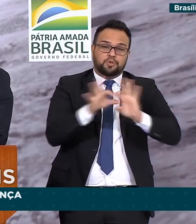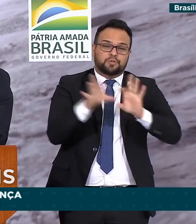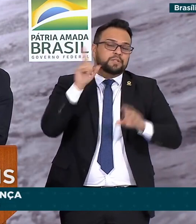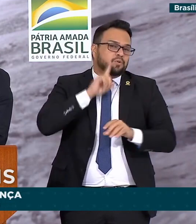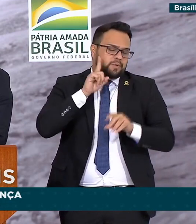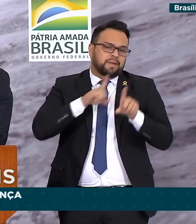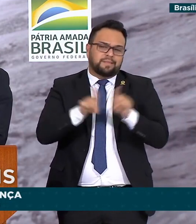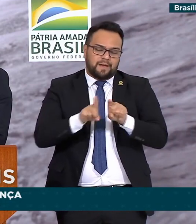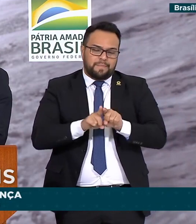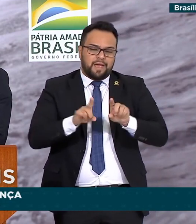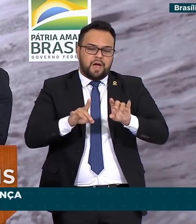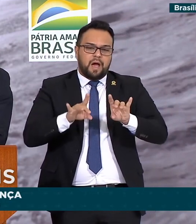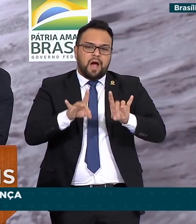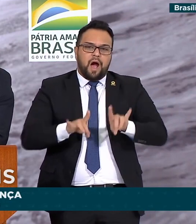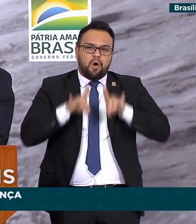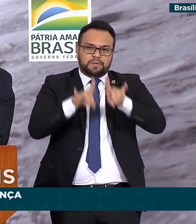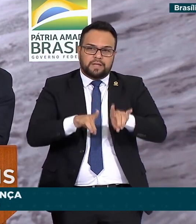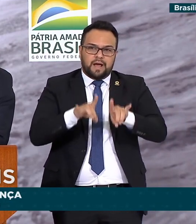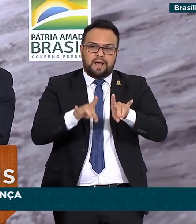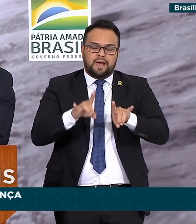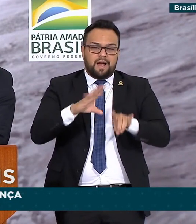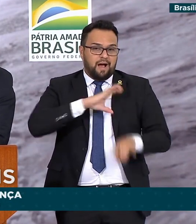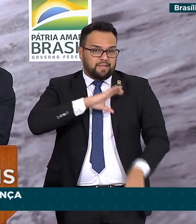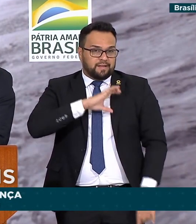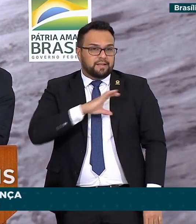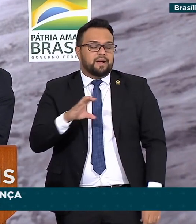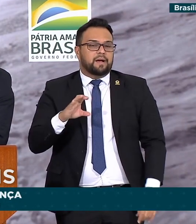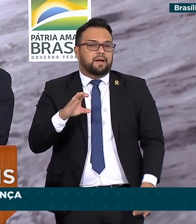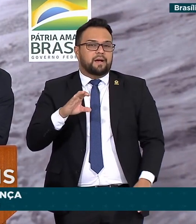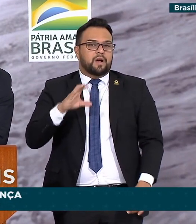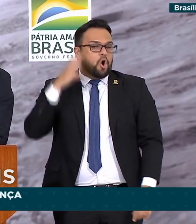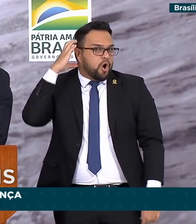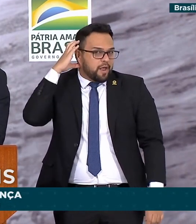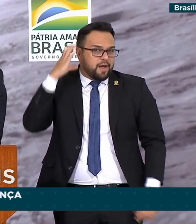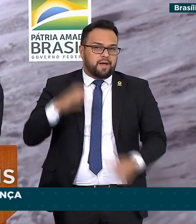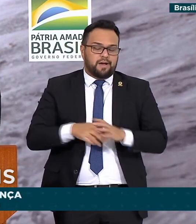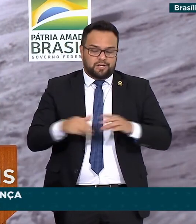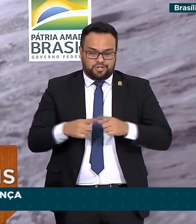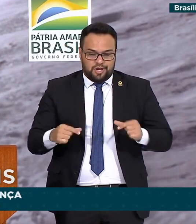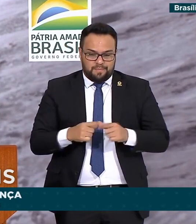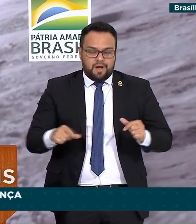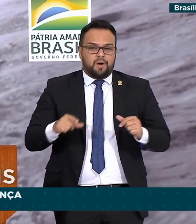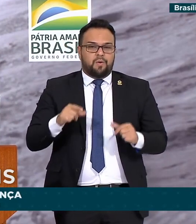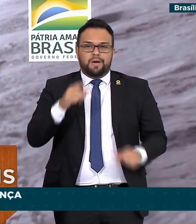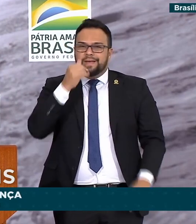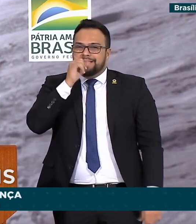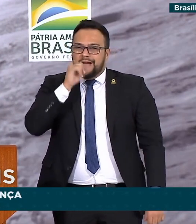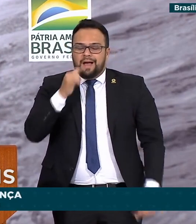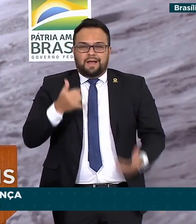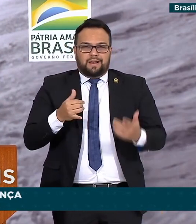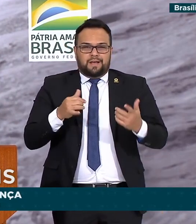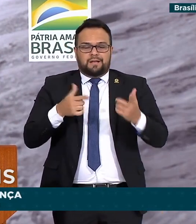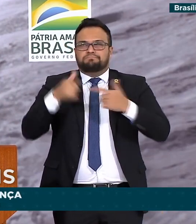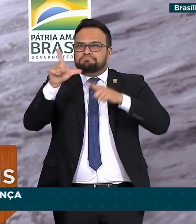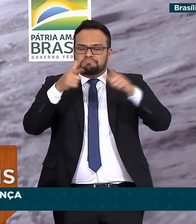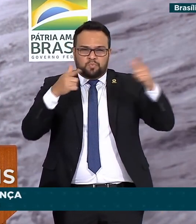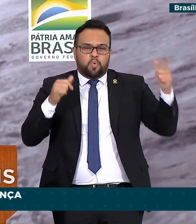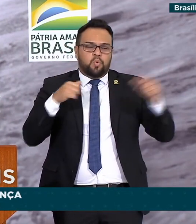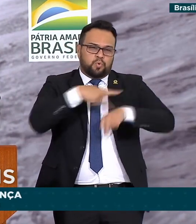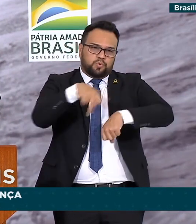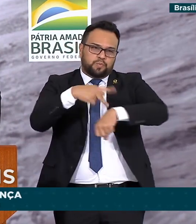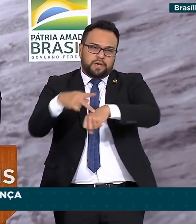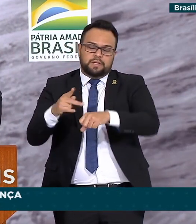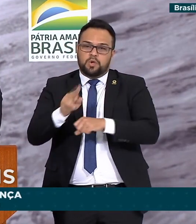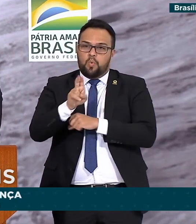Austrália, com Canadá, com Coreia do Sul, Emirados Árabes Unidos, Itália, Japão, Luxemburgo, Nova Zelândia, Reino Unido,